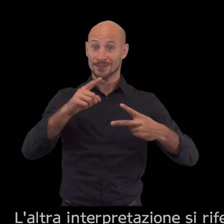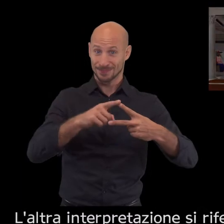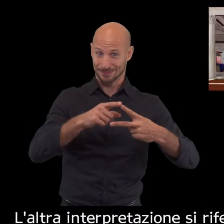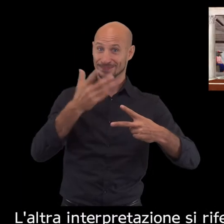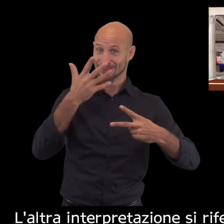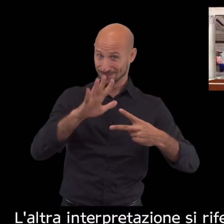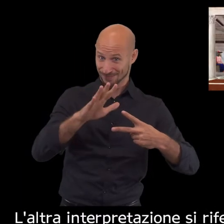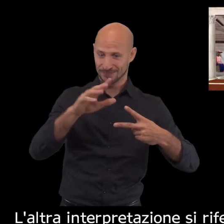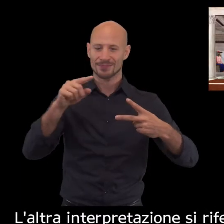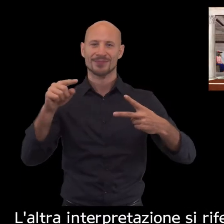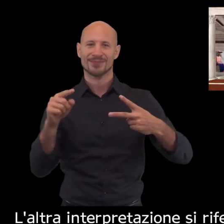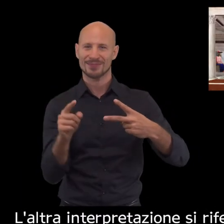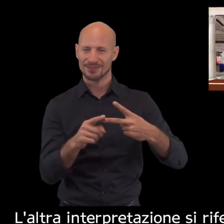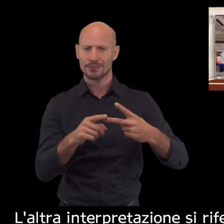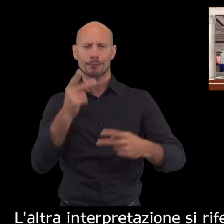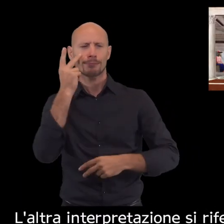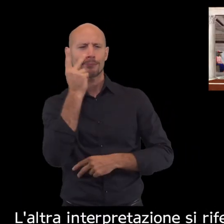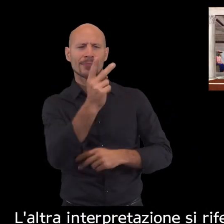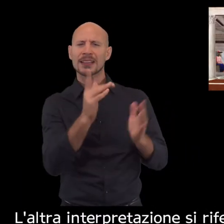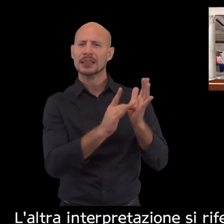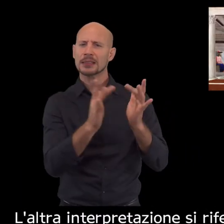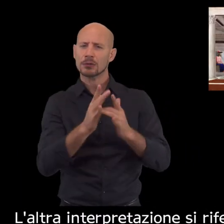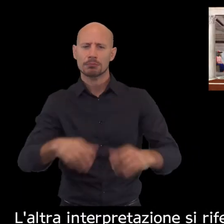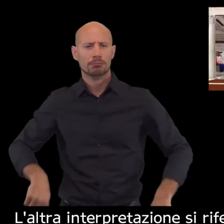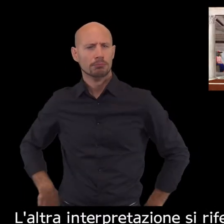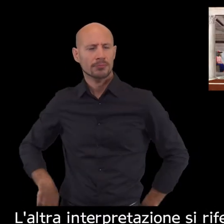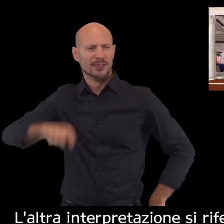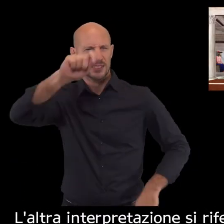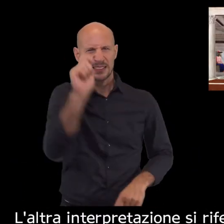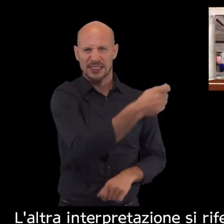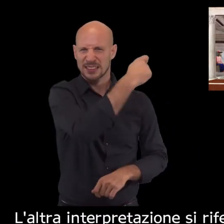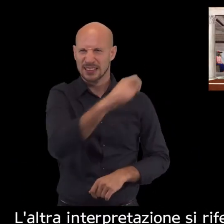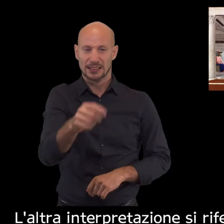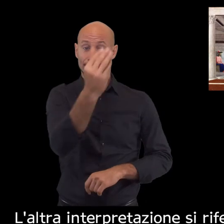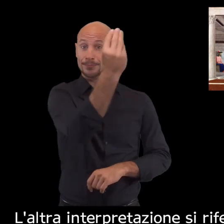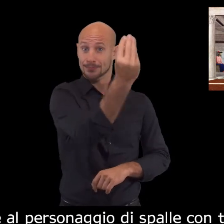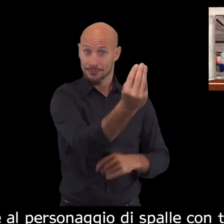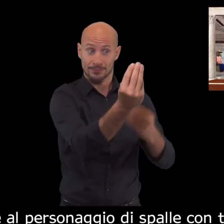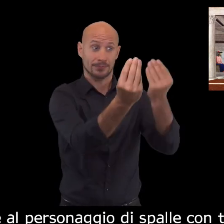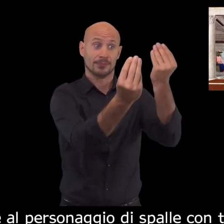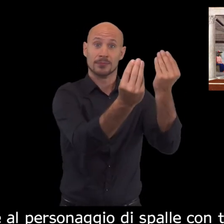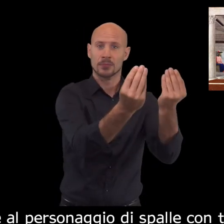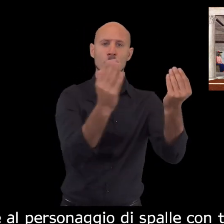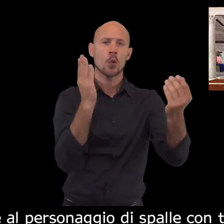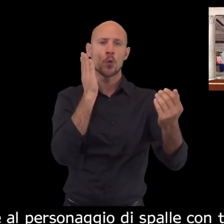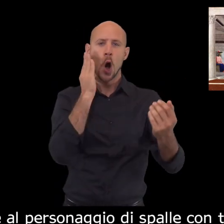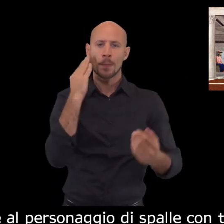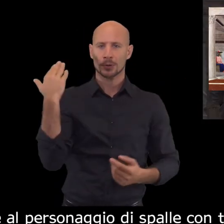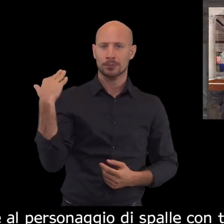L'altra interpretazione si riferisce alla scena con la flagellazione vera e propria e al personaggio di spalle conturbante